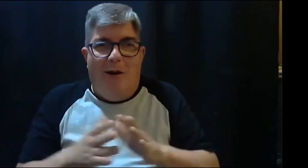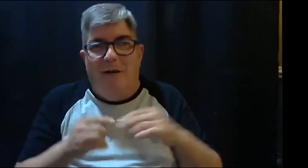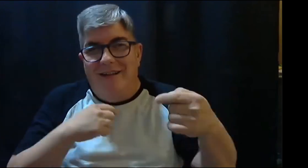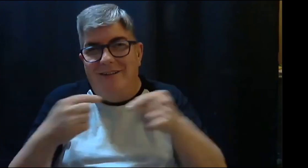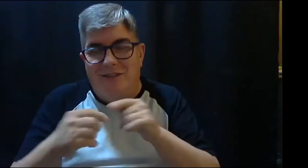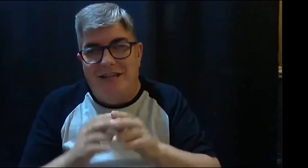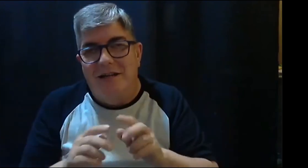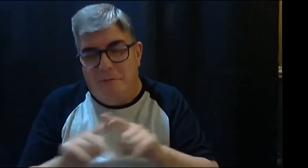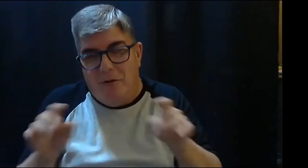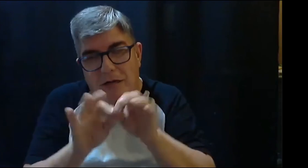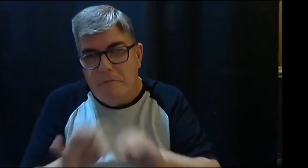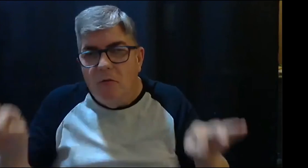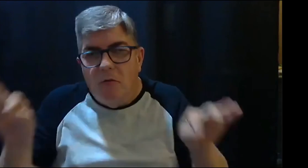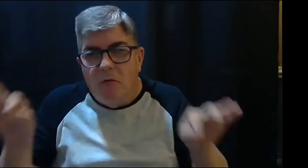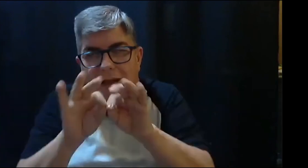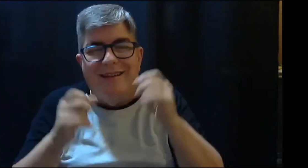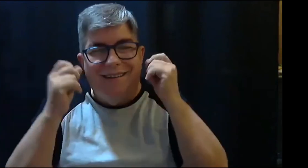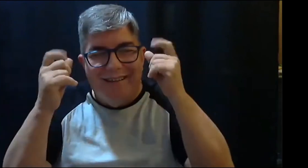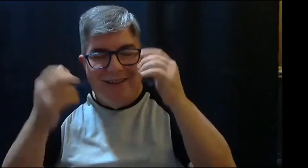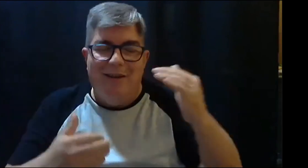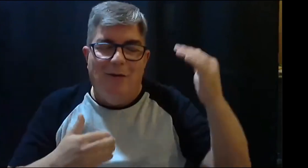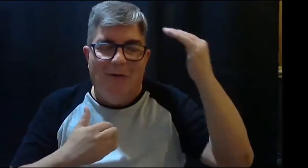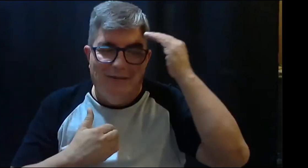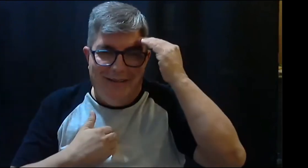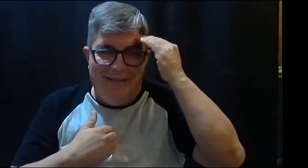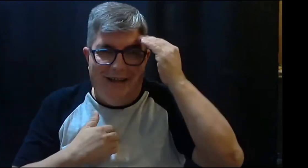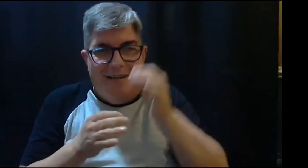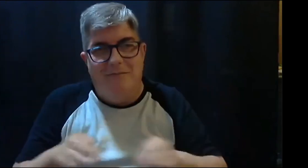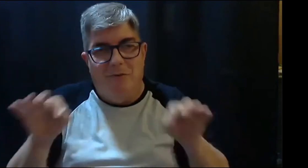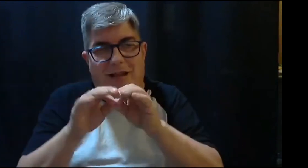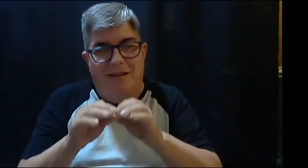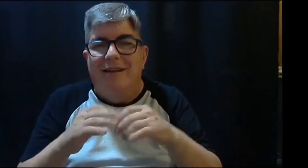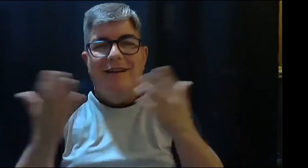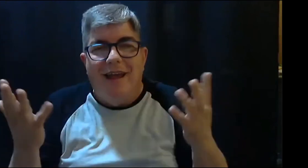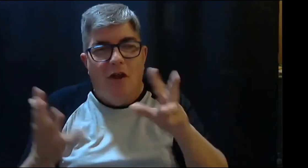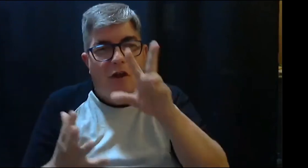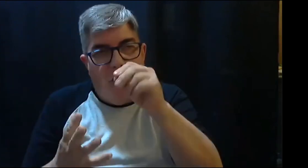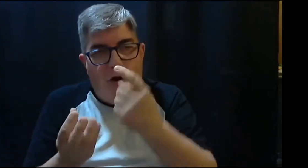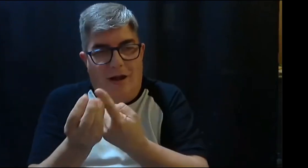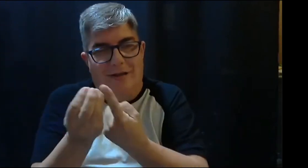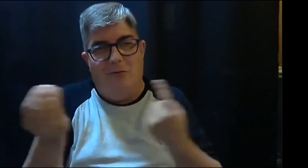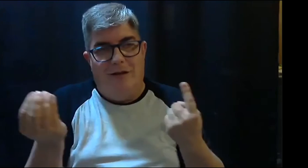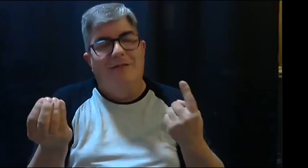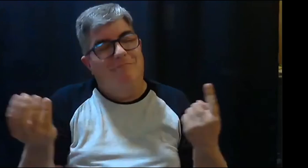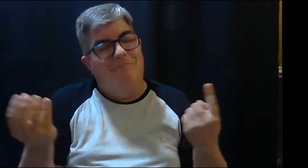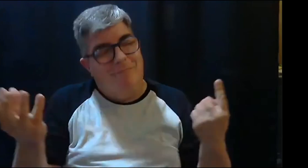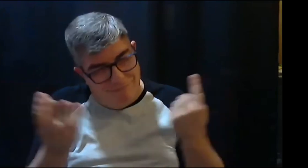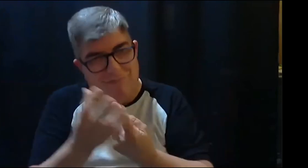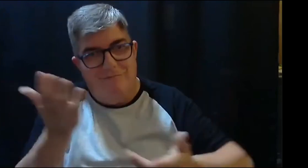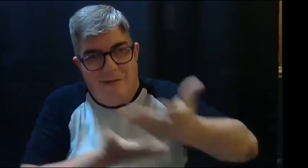universidad y son muchas las personas que quisieran ingresar a la universidad entonces es importante que podamos tener conciencia y no